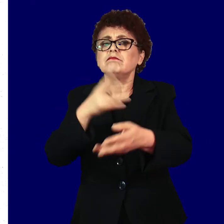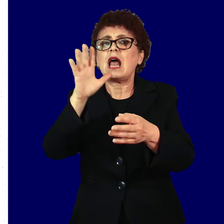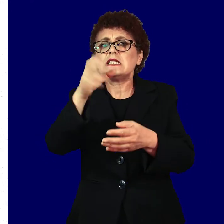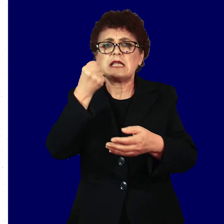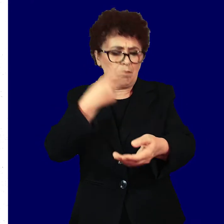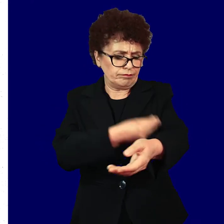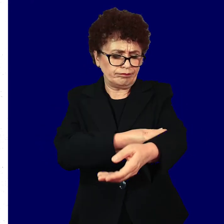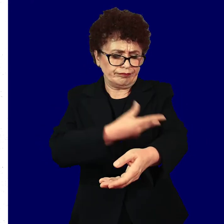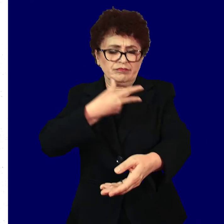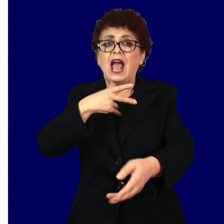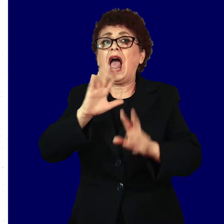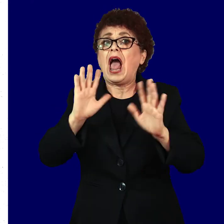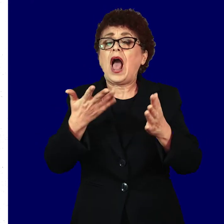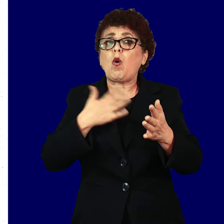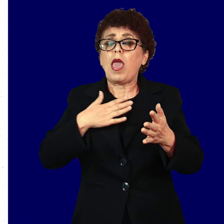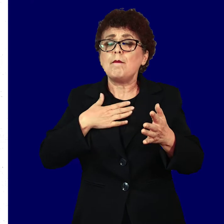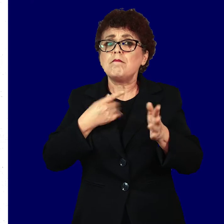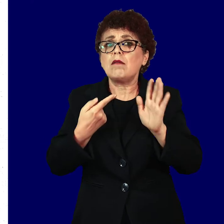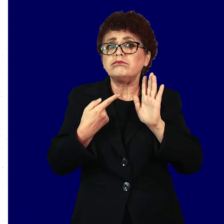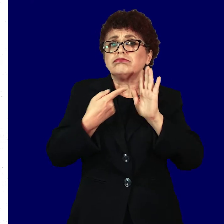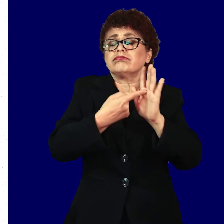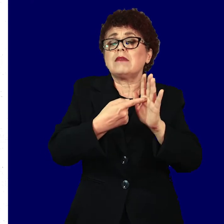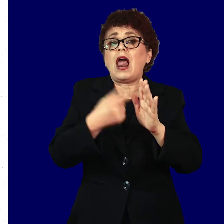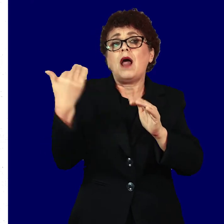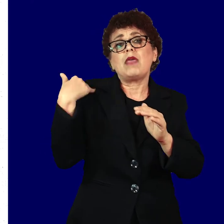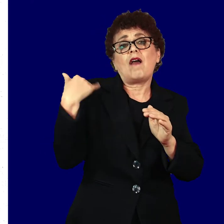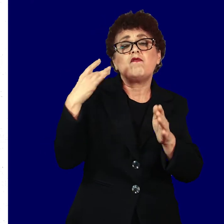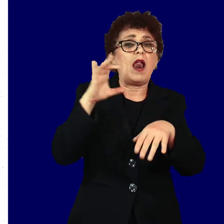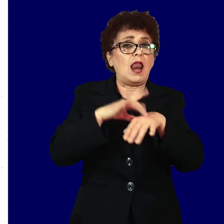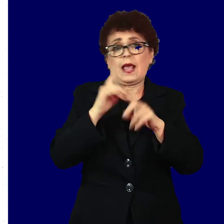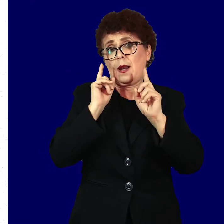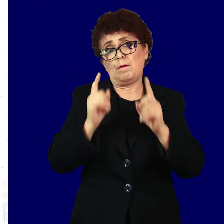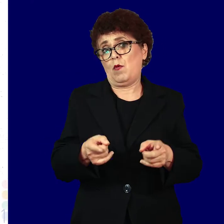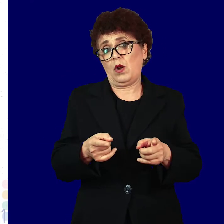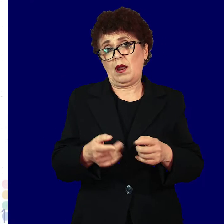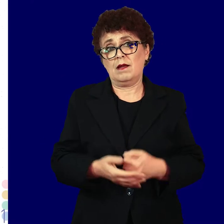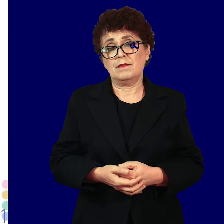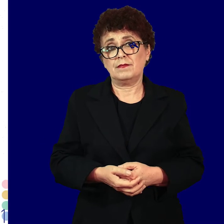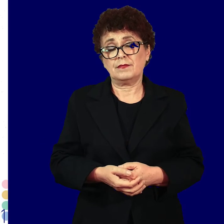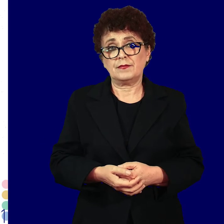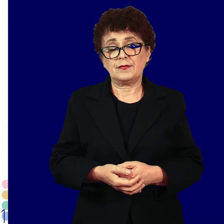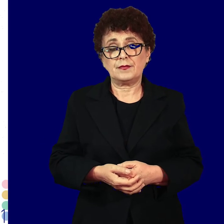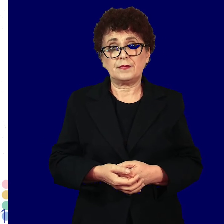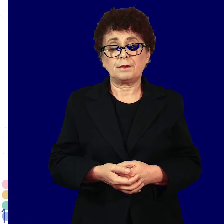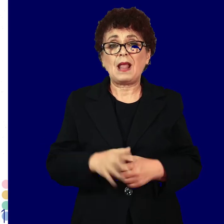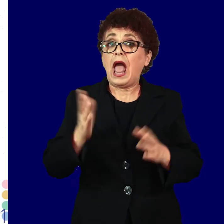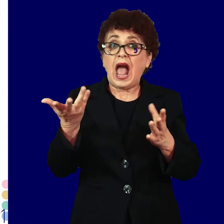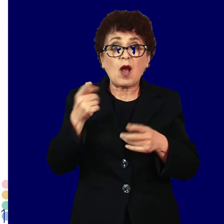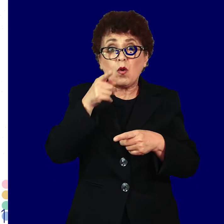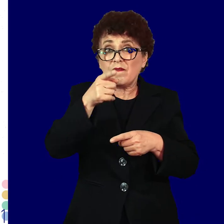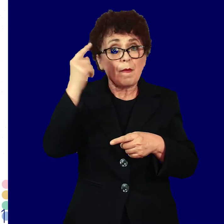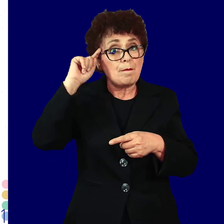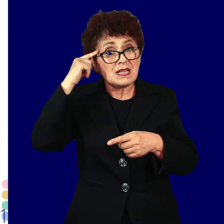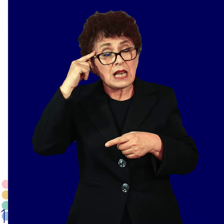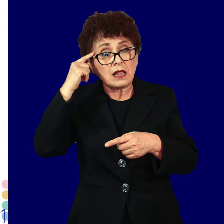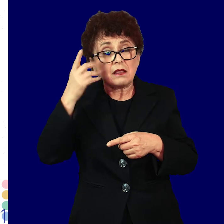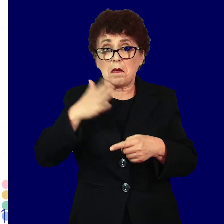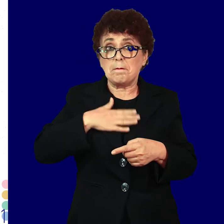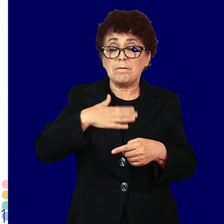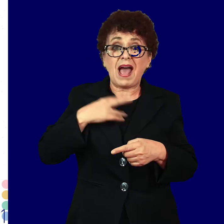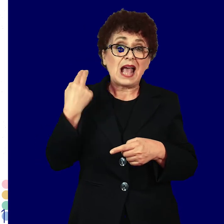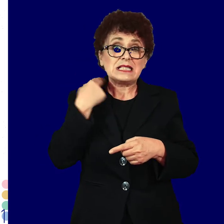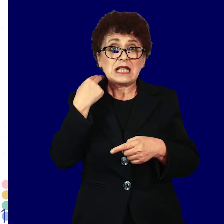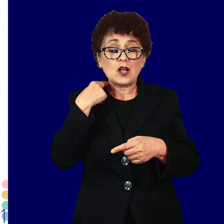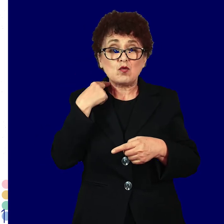доколку има појава на симптоми или по препорака на лекар. Доколку мислите дека имате